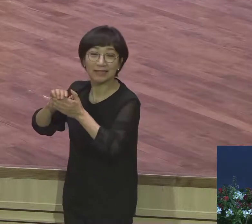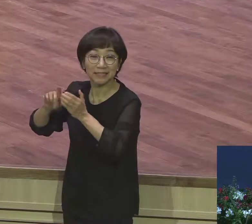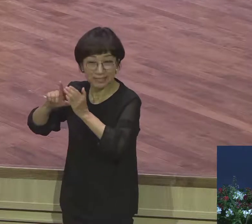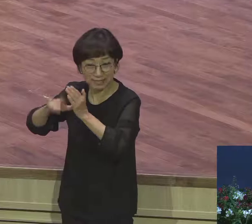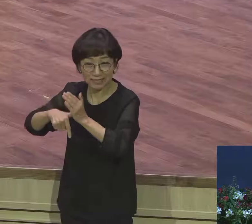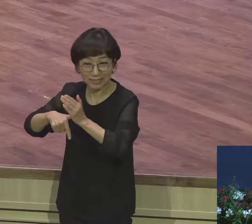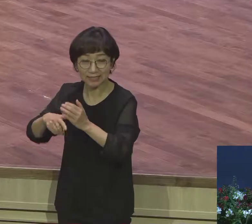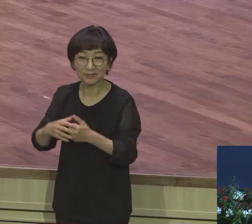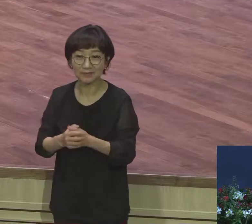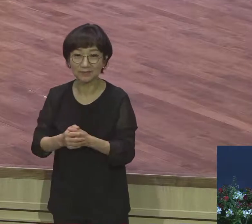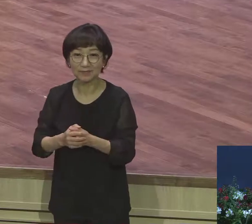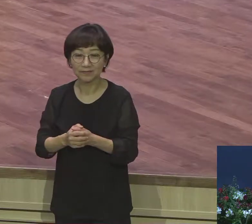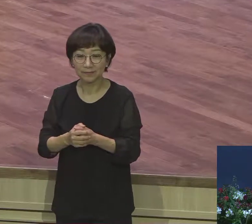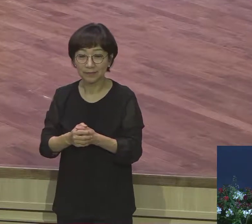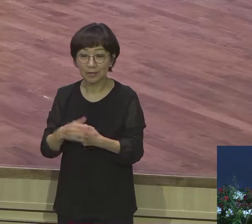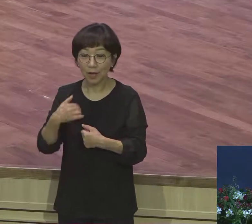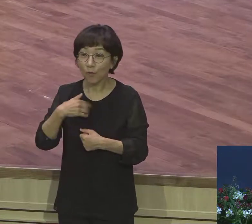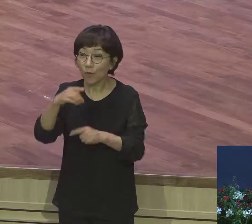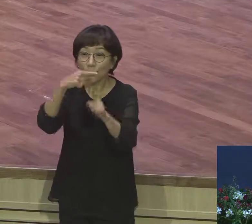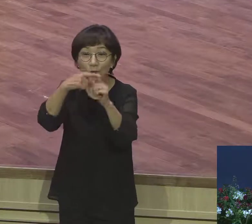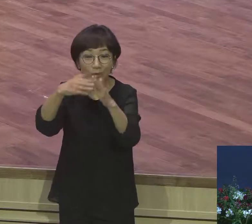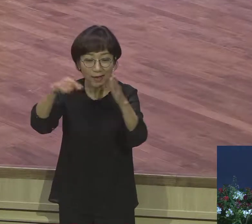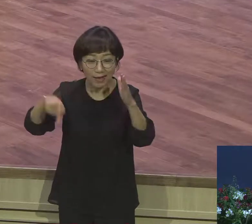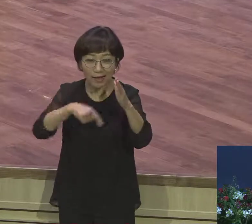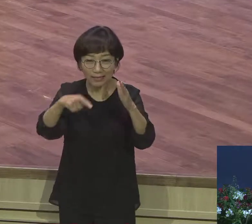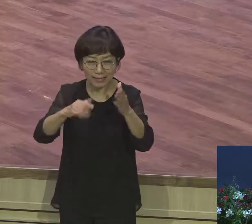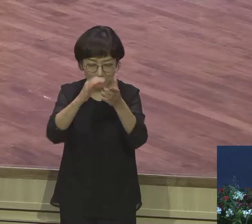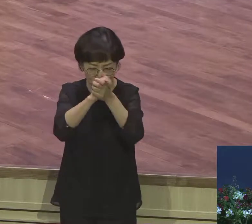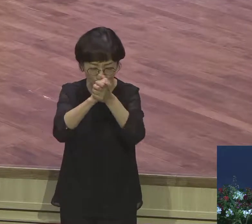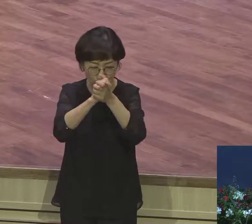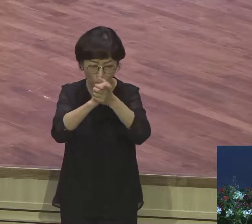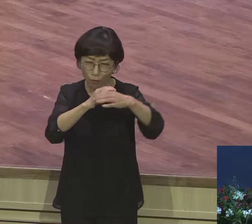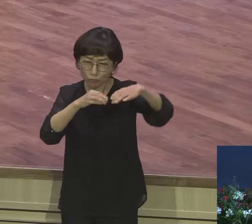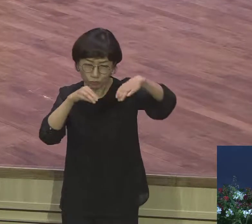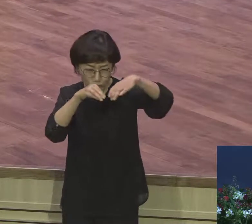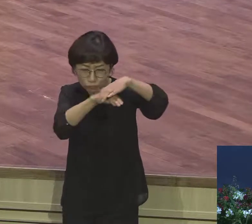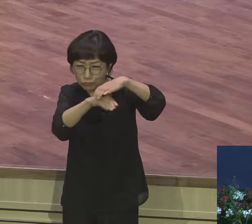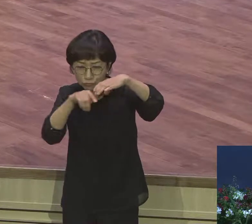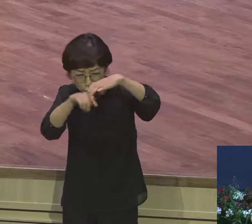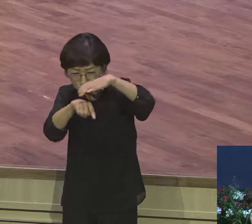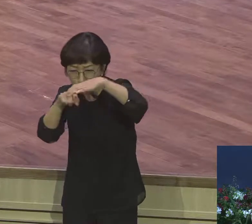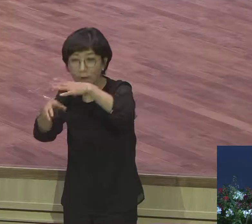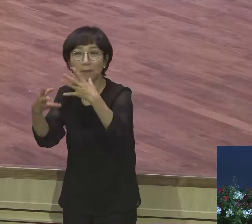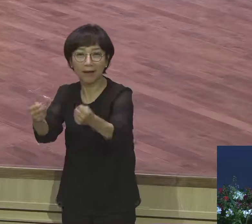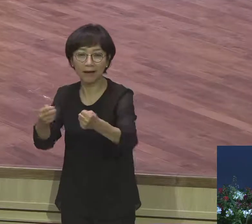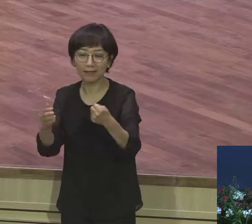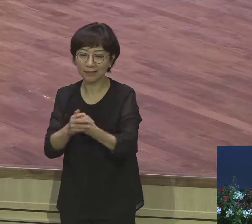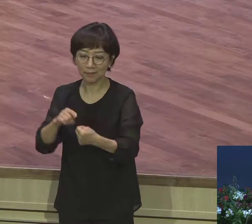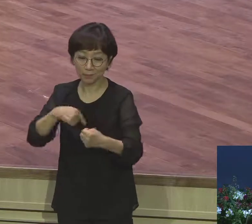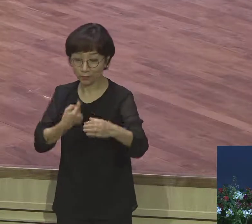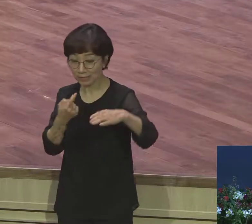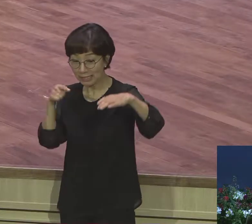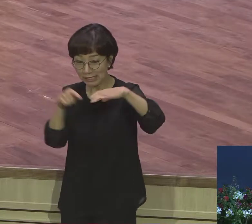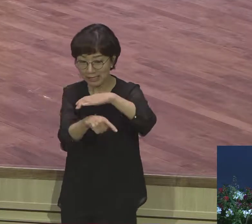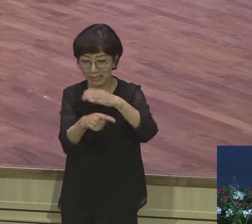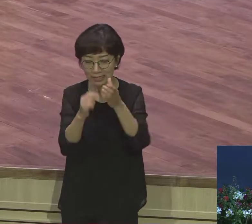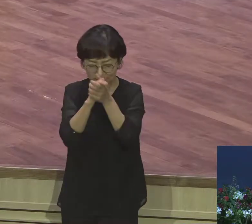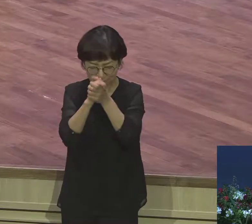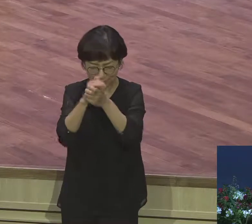기독굴이 많아요 기독굴이 많으니까 혼자 들어가서 혼자 있는 시간 가져오라고요 저는 이런